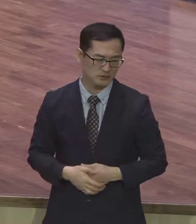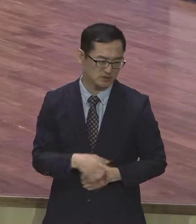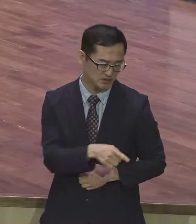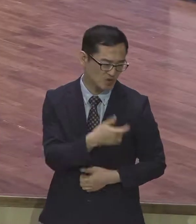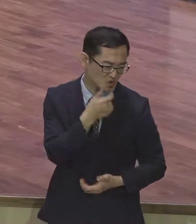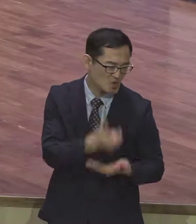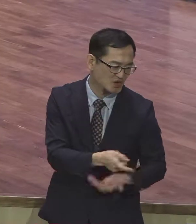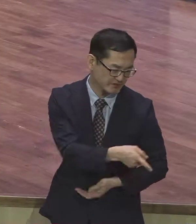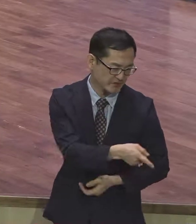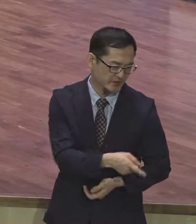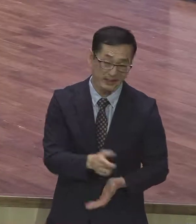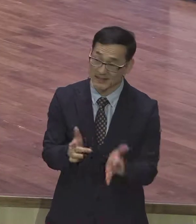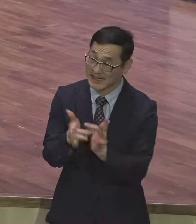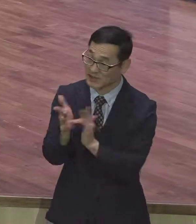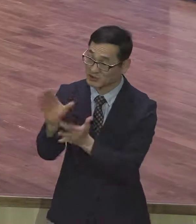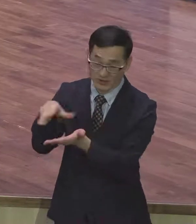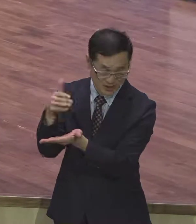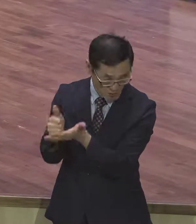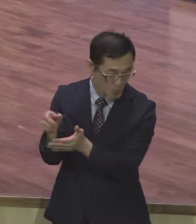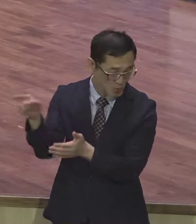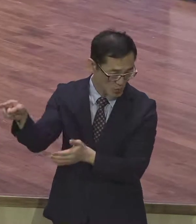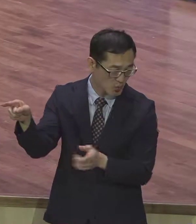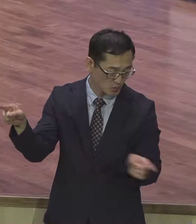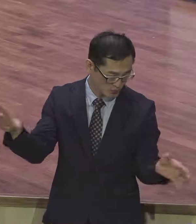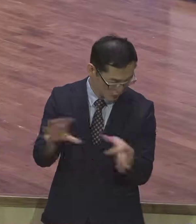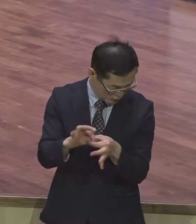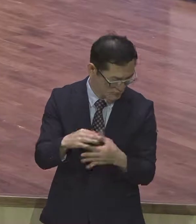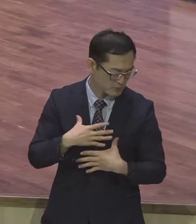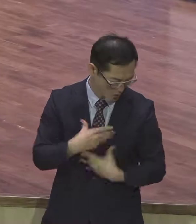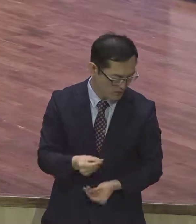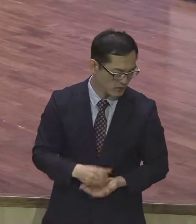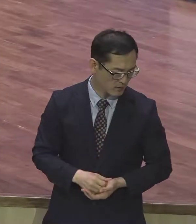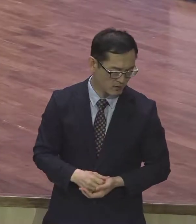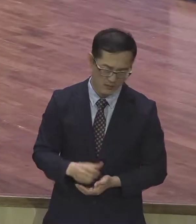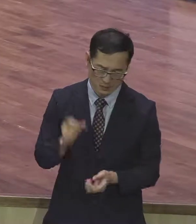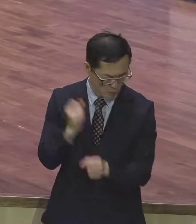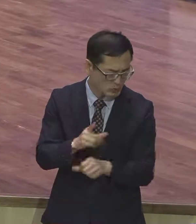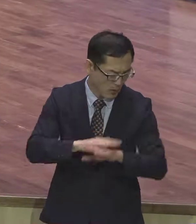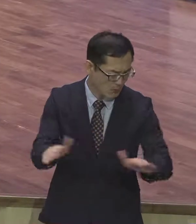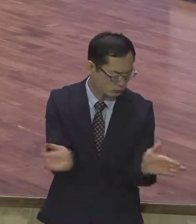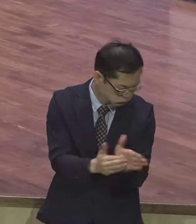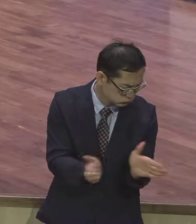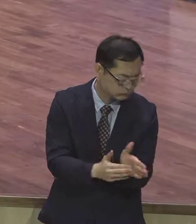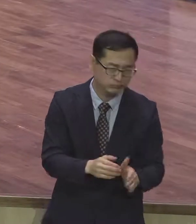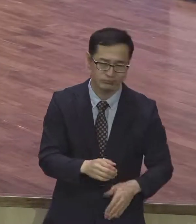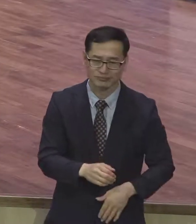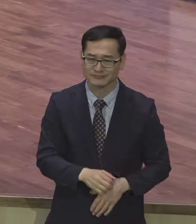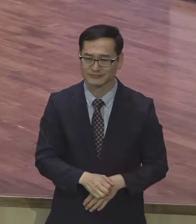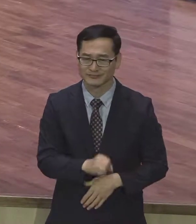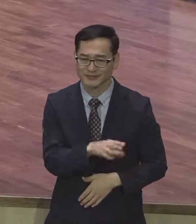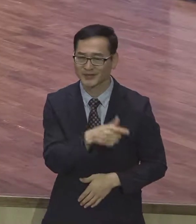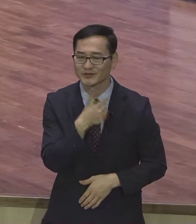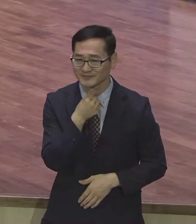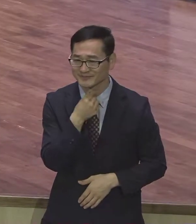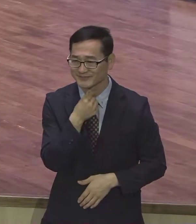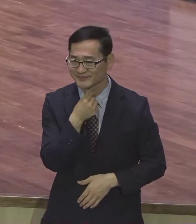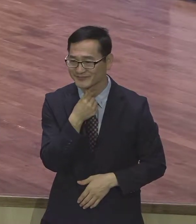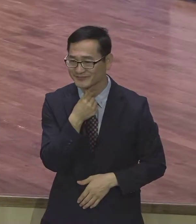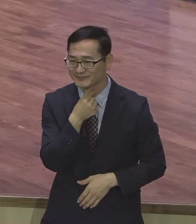예수가 그리스도입니다. 그분이 다 해결해 놨어요. 그래서 평강을 뺏기면 안 돼요.